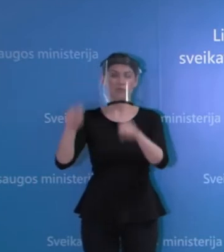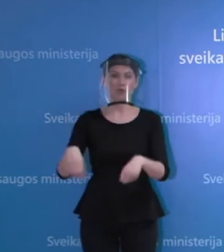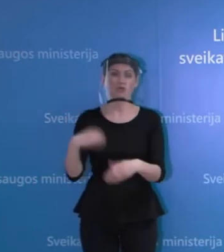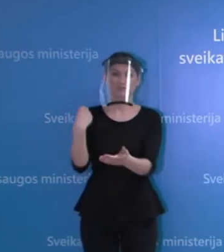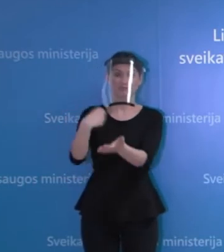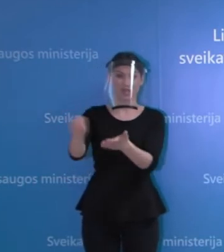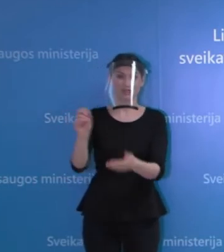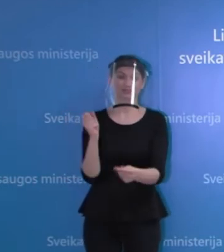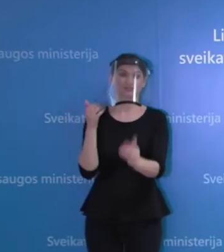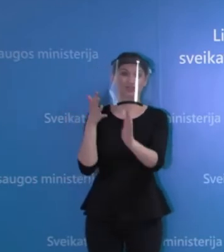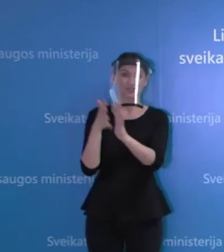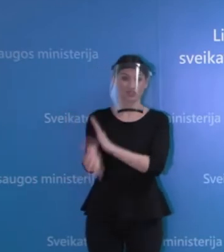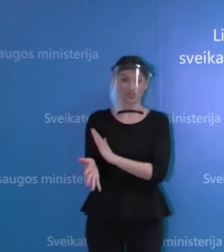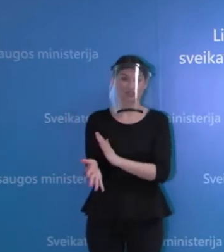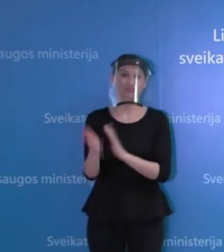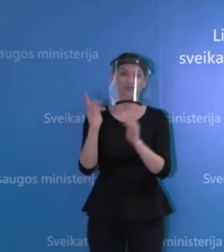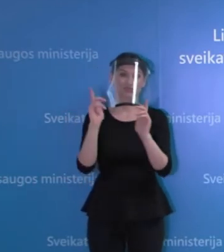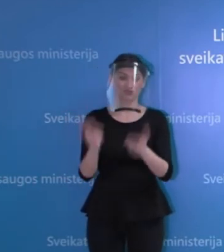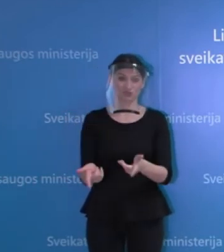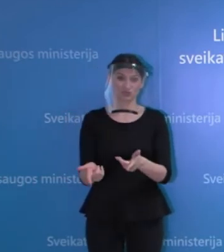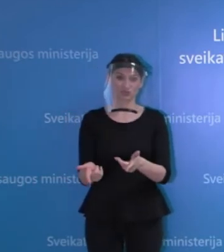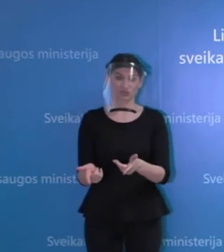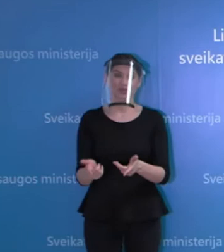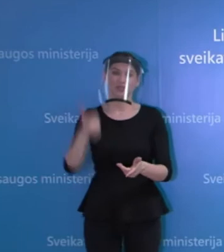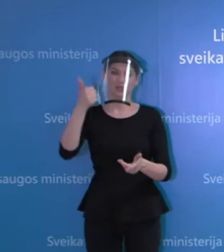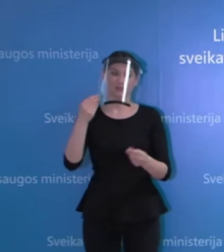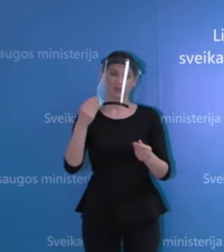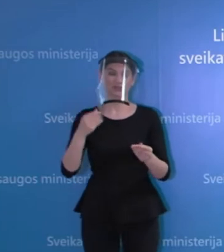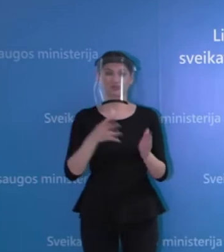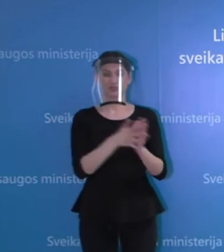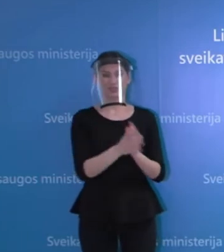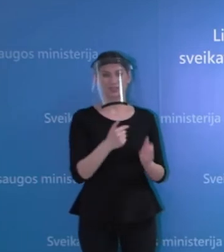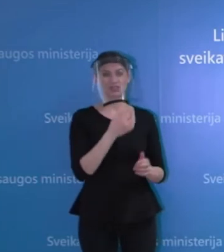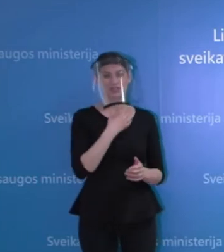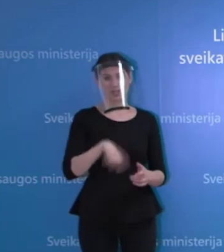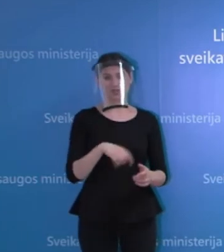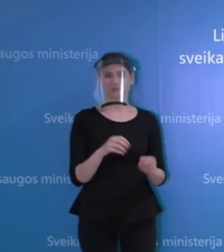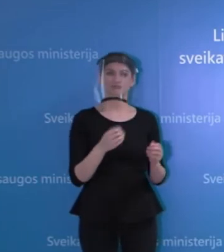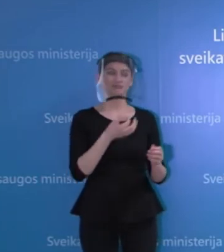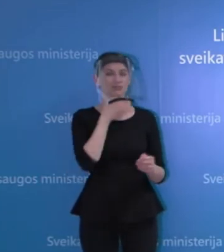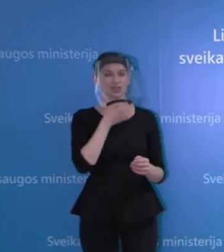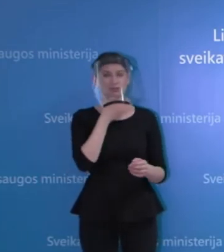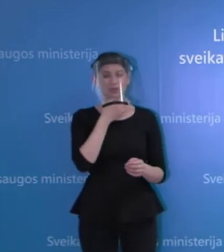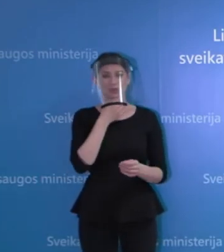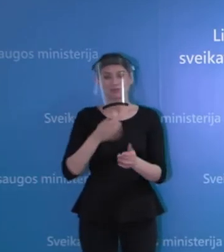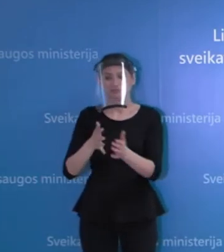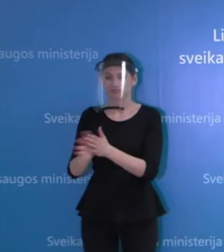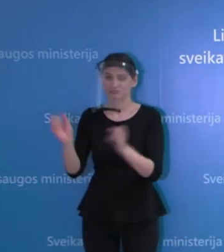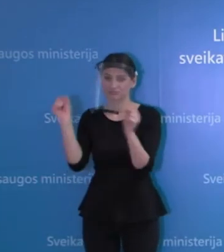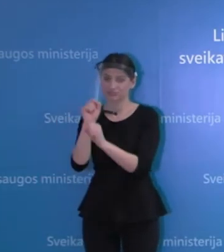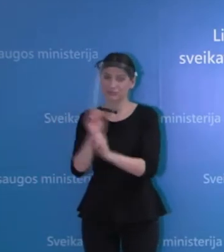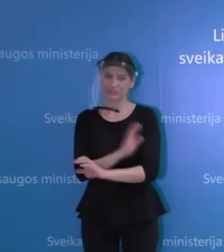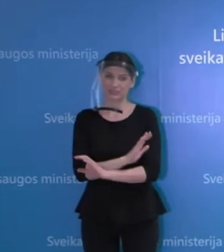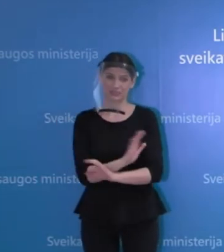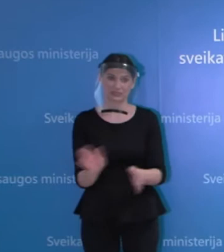tai tiesiog išleisit pinigus, kuriuos tikrai rastumėt kur prasmingiau panaudoti ir iš to neturėsit jokio